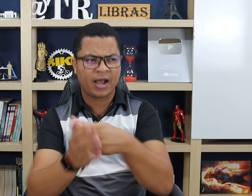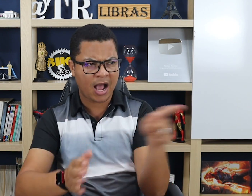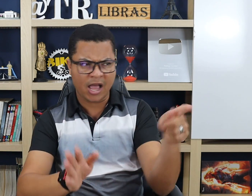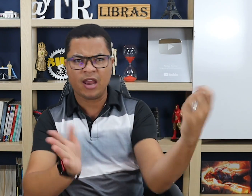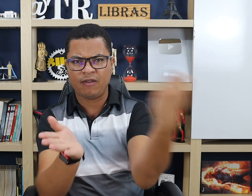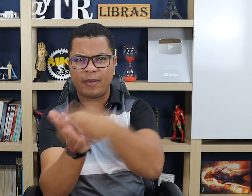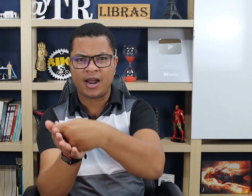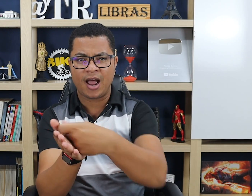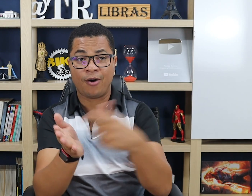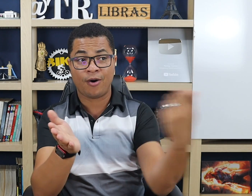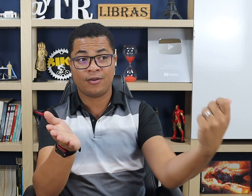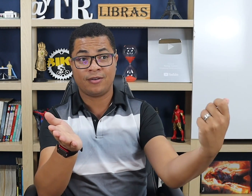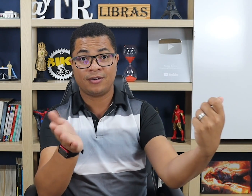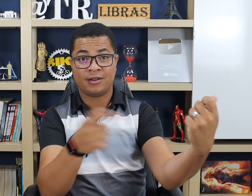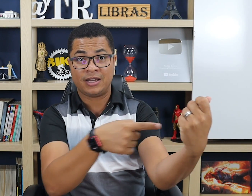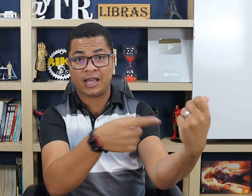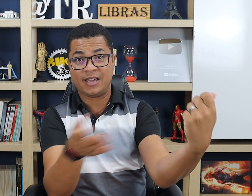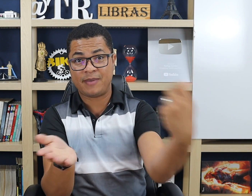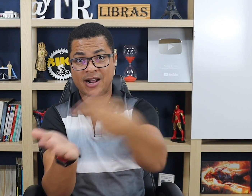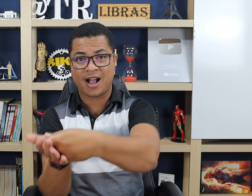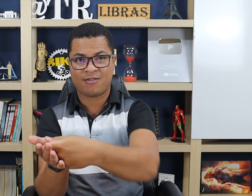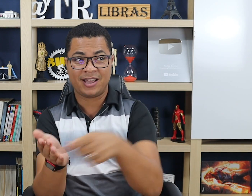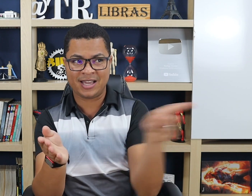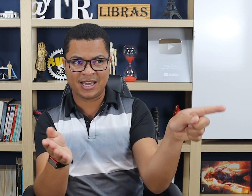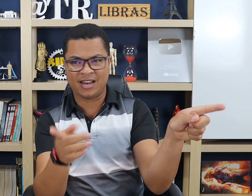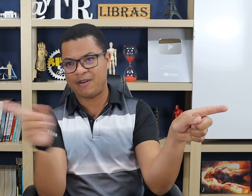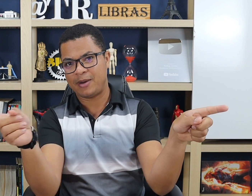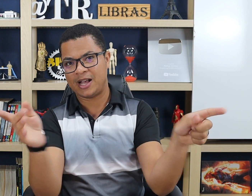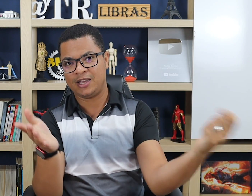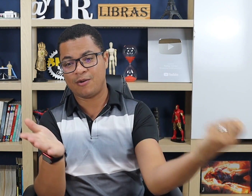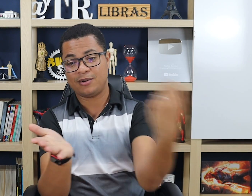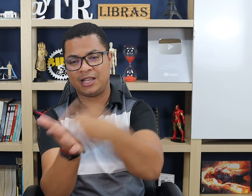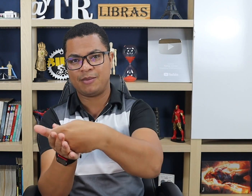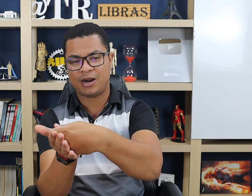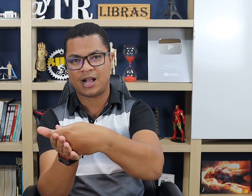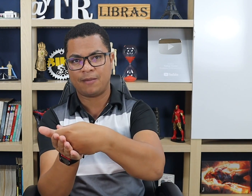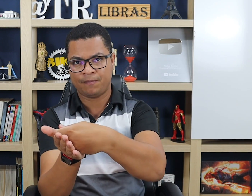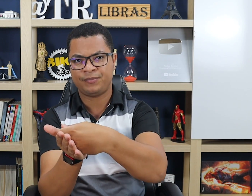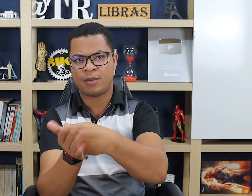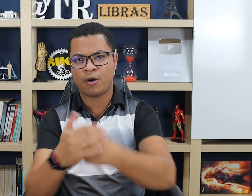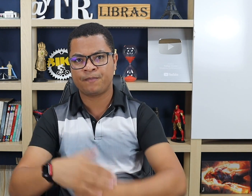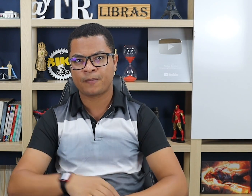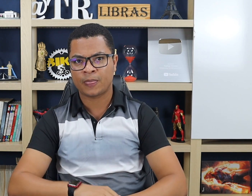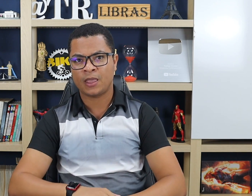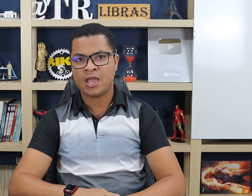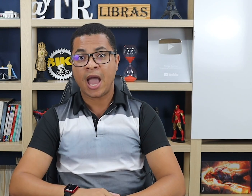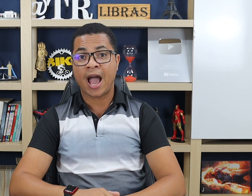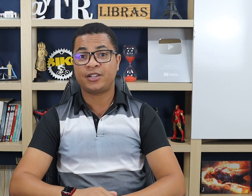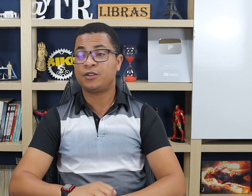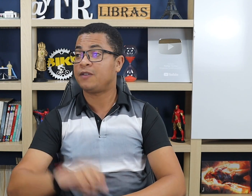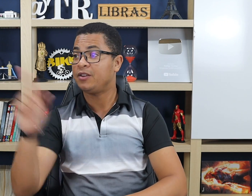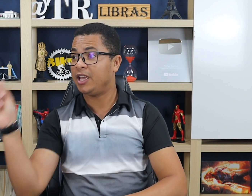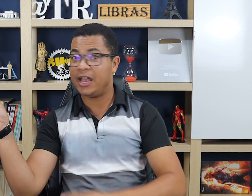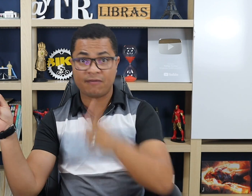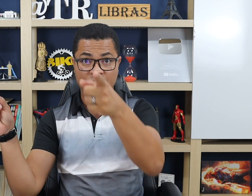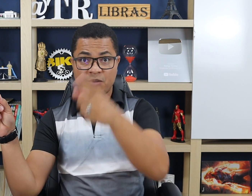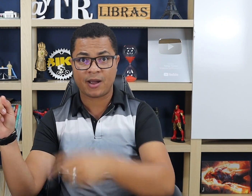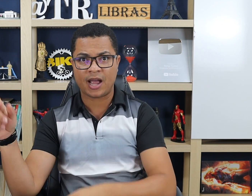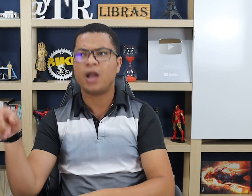pagar, ele vai pagar, ó. Daqui para cá, Ele vai pagar aqui, Daqui para cá. Tá bom? Ah, se eu estou falando que ele vai te pagar,